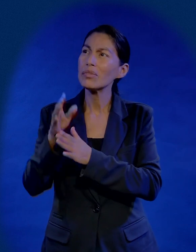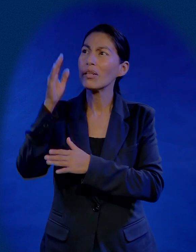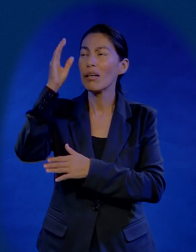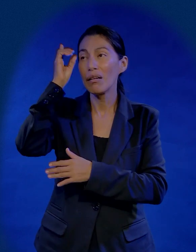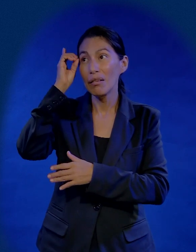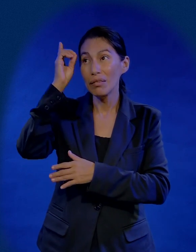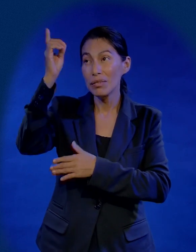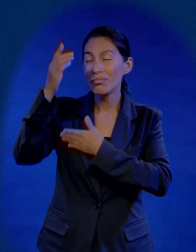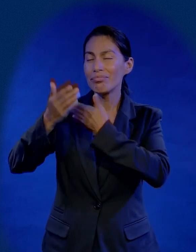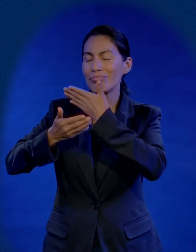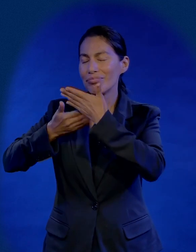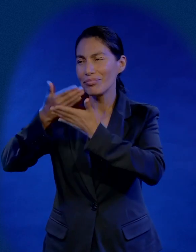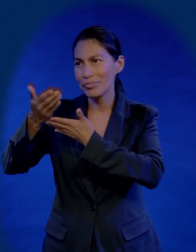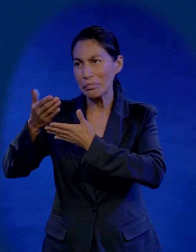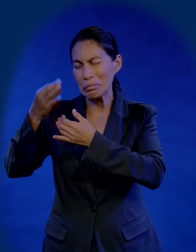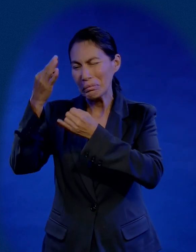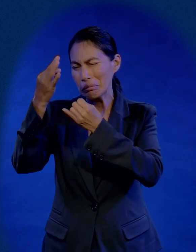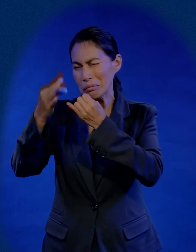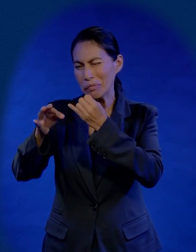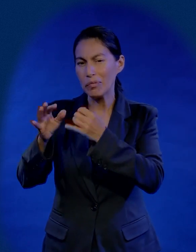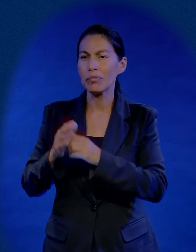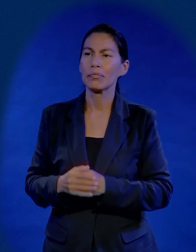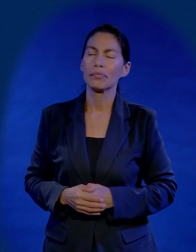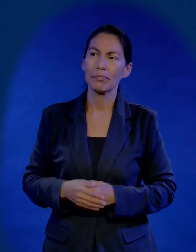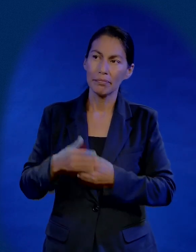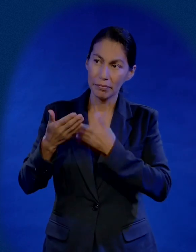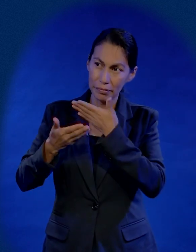aquí que salgamos de aquí para servir a Jesús hasta el final